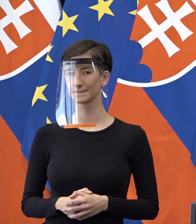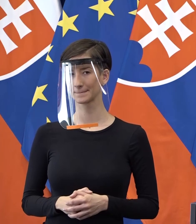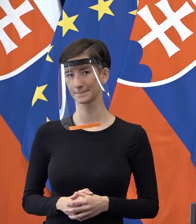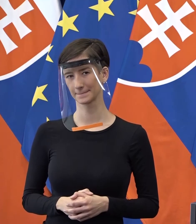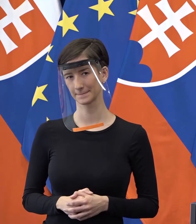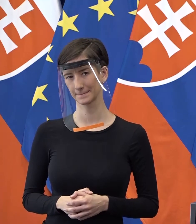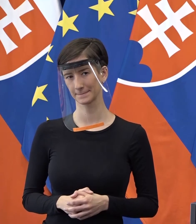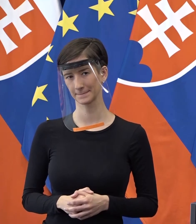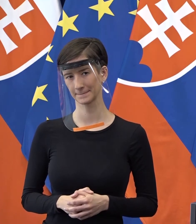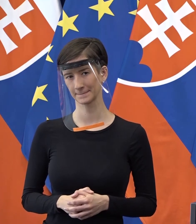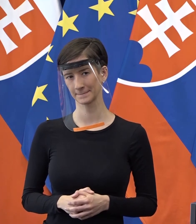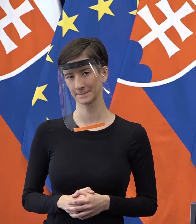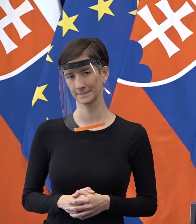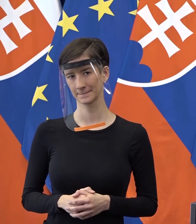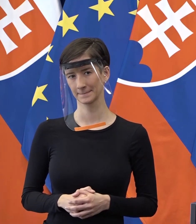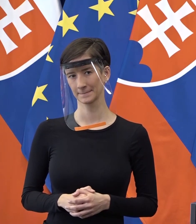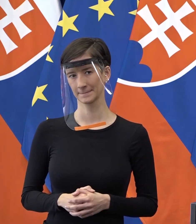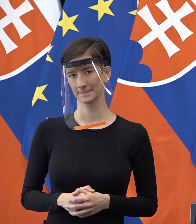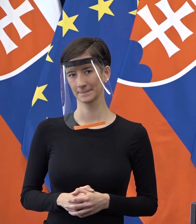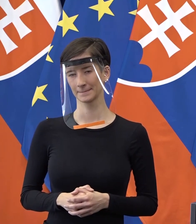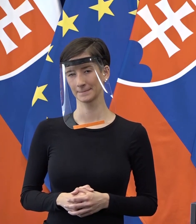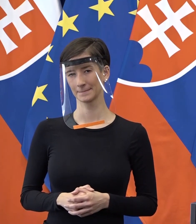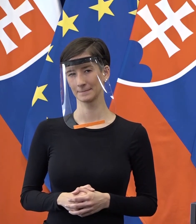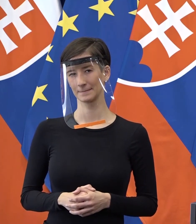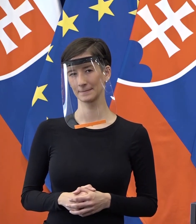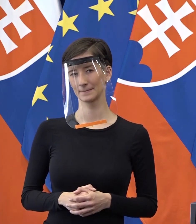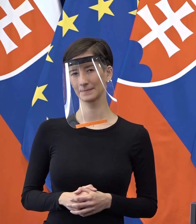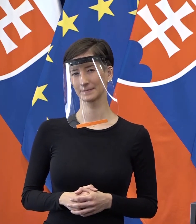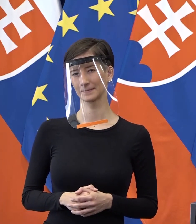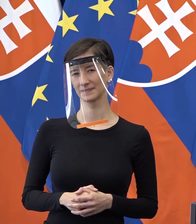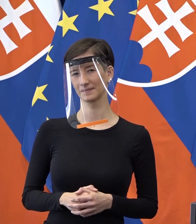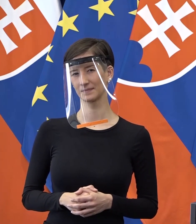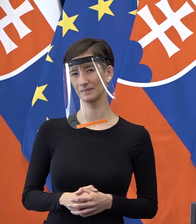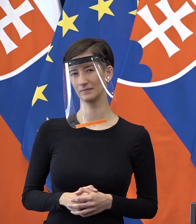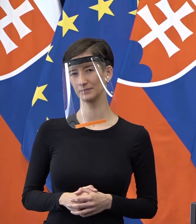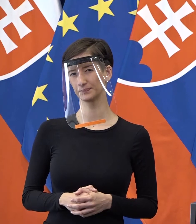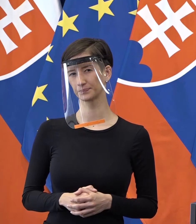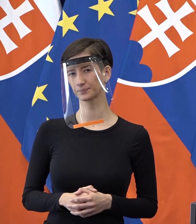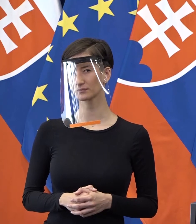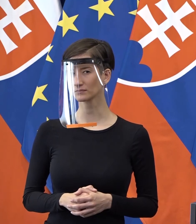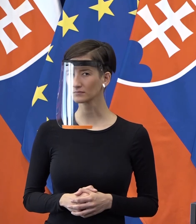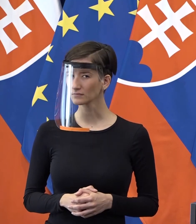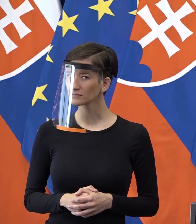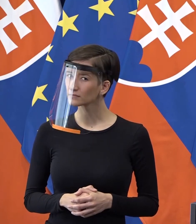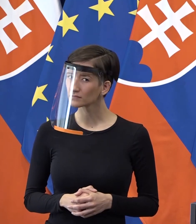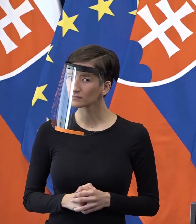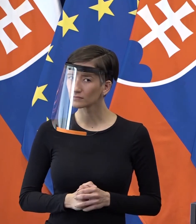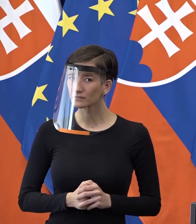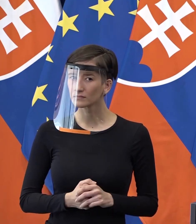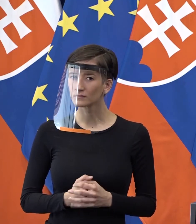vlády, že nám nevie úplne presne vysvetliť. Niektoré sú ľudia, ktorí nám vypisujú aj do redakcií veci typu mnoho ľudí, býva v inej